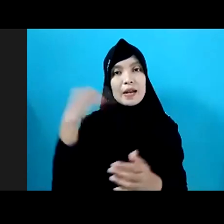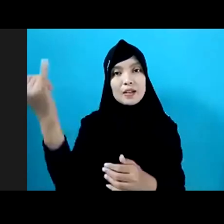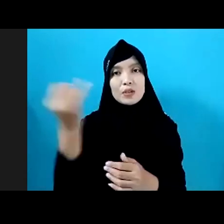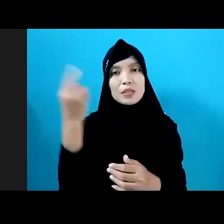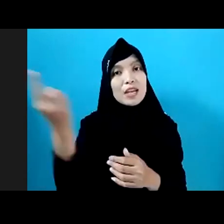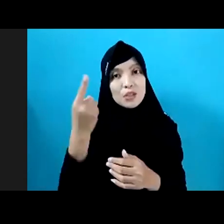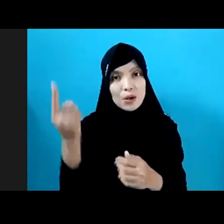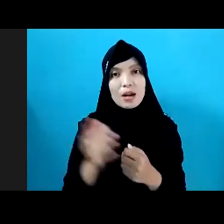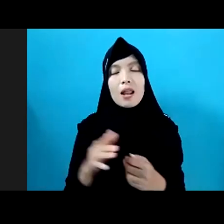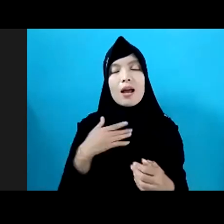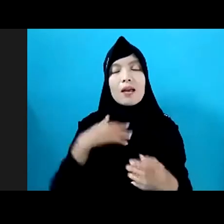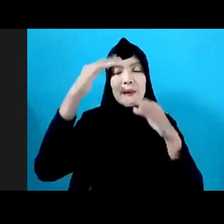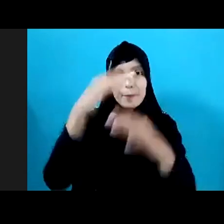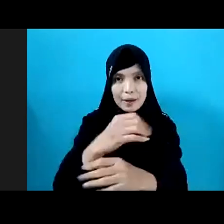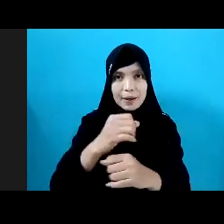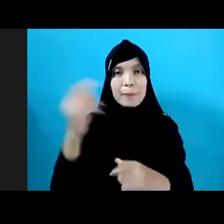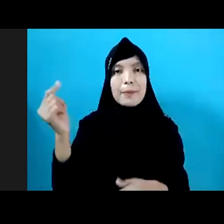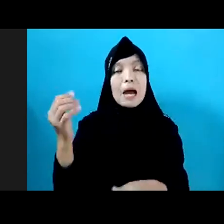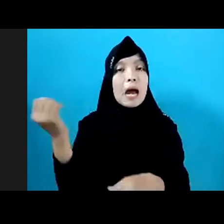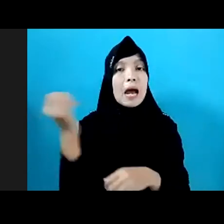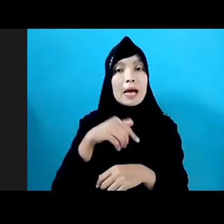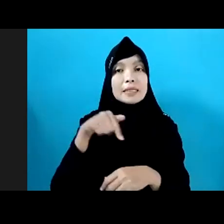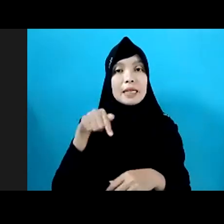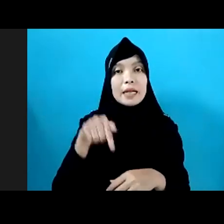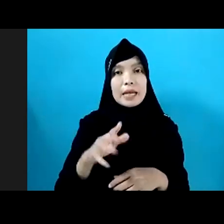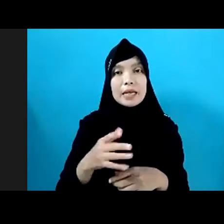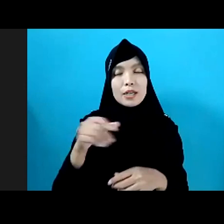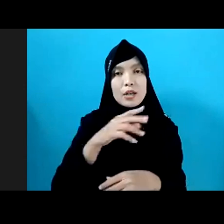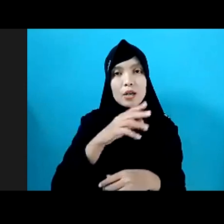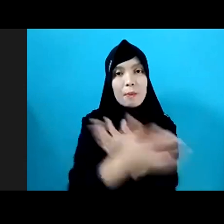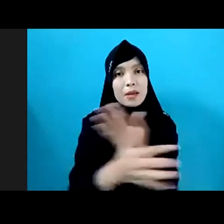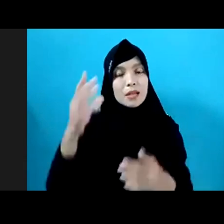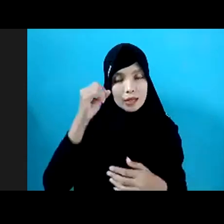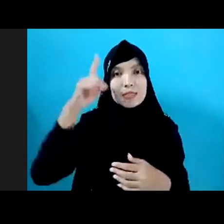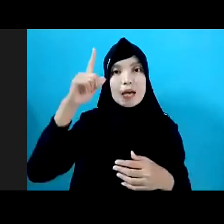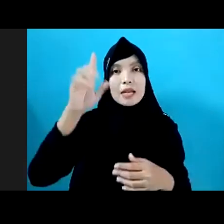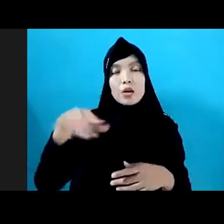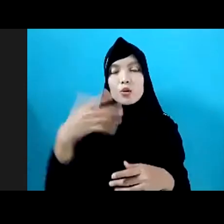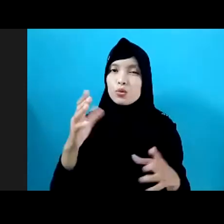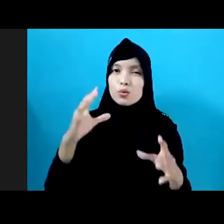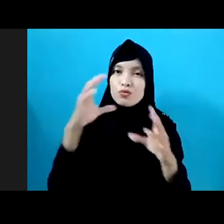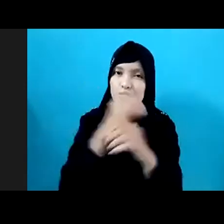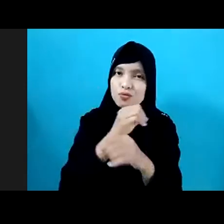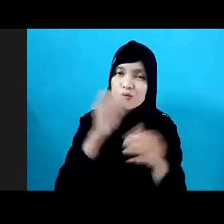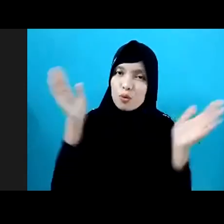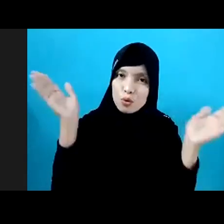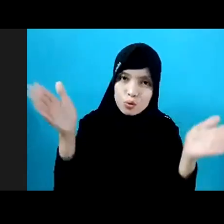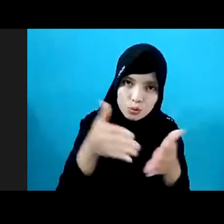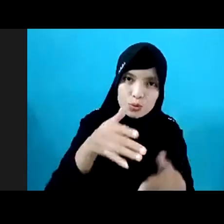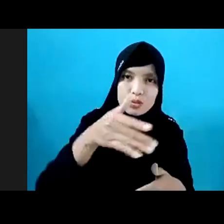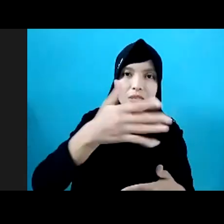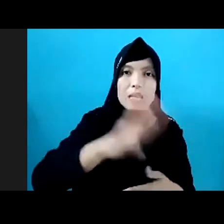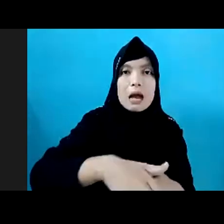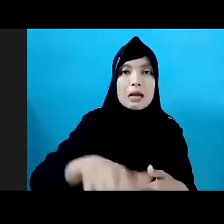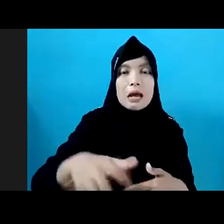dalam acara ini juga membuka awareness semua orang untuk lebih memperhatikan dan juga dapat memenuhi hak-hak serta